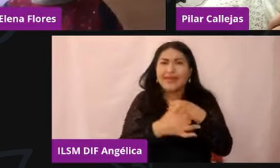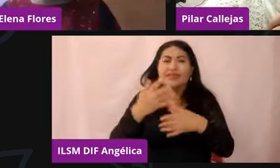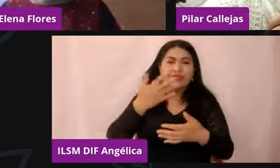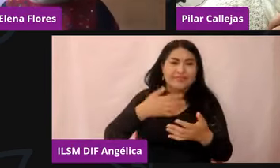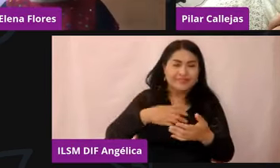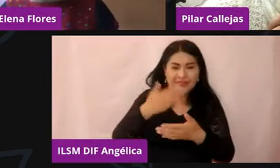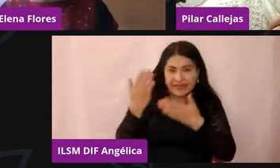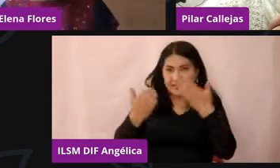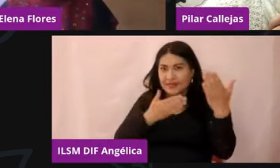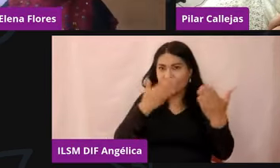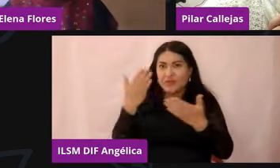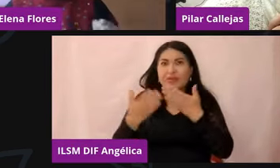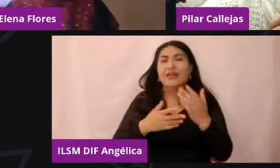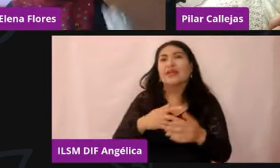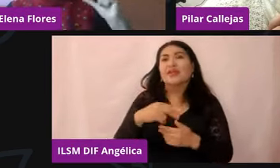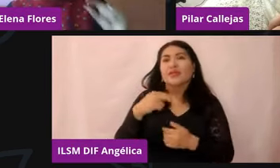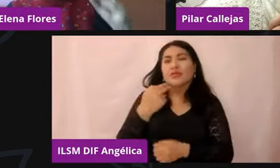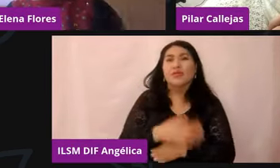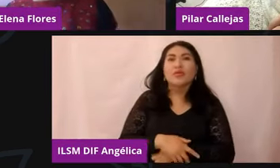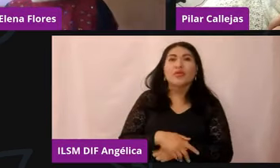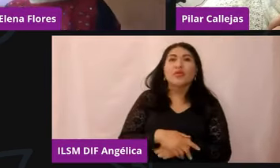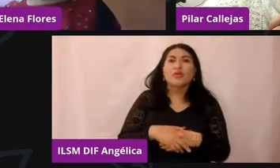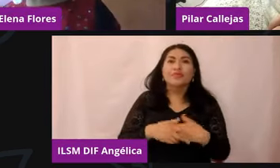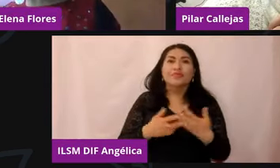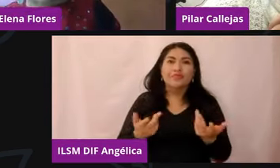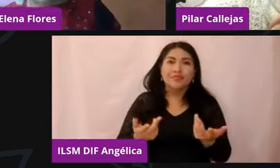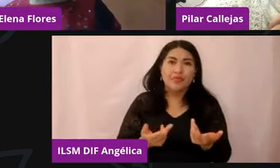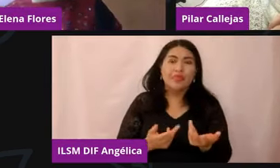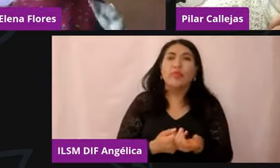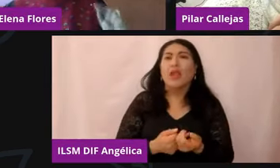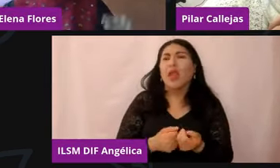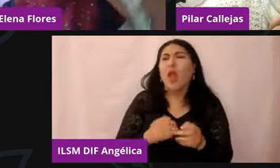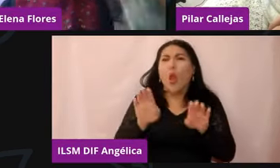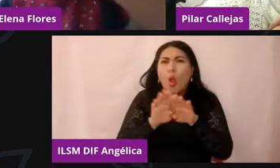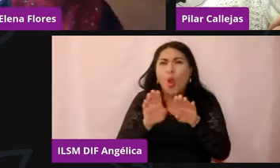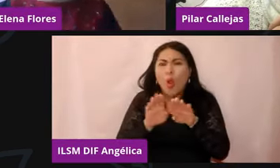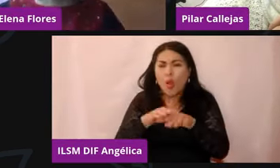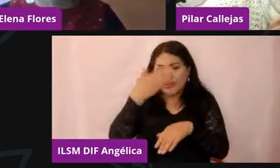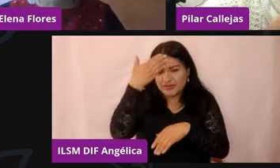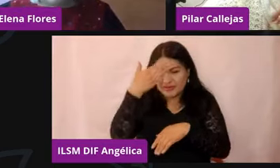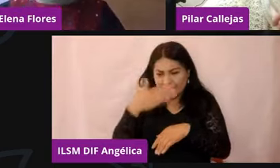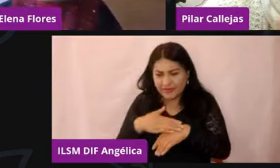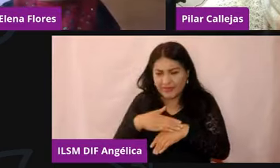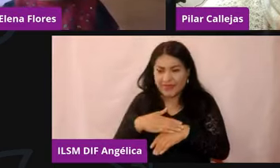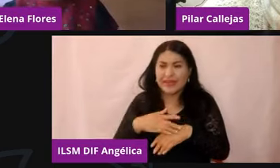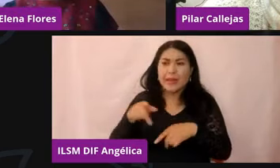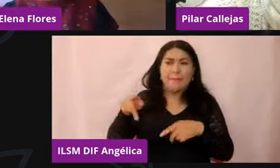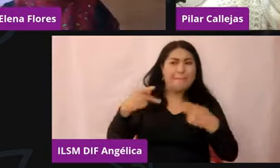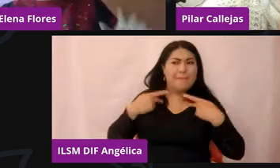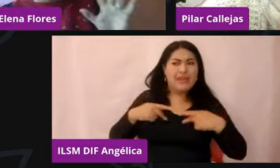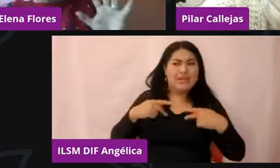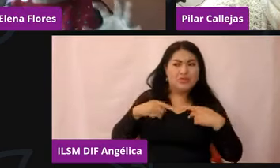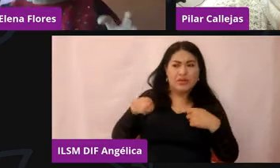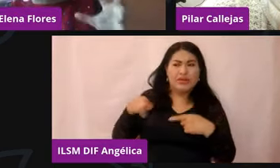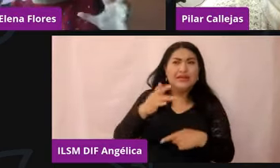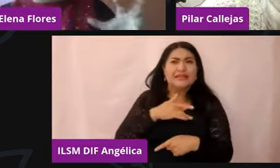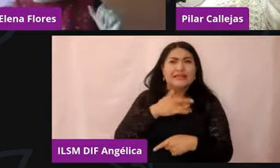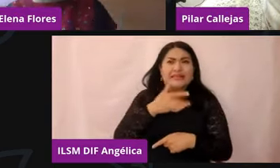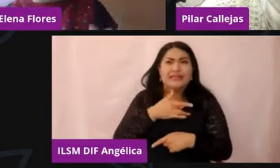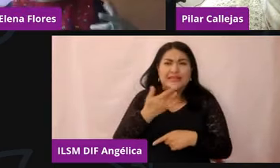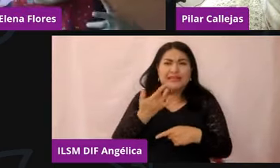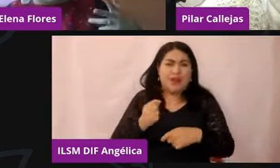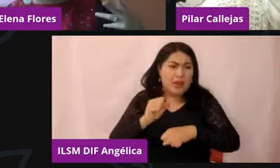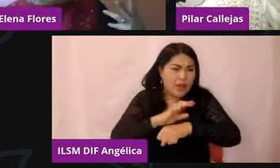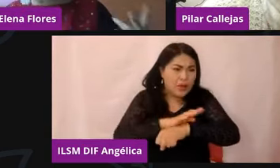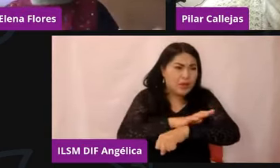niños y está fuerte. Doctora, ¿cómo reconocer señales de estrés emocional? No solo en niñas